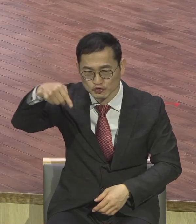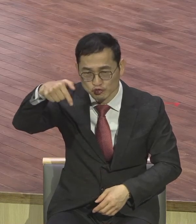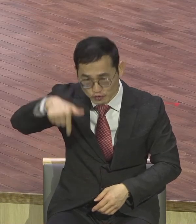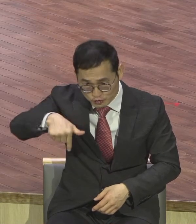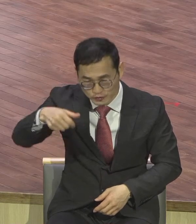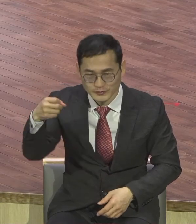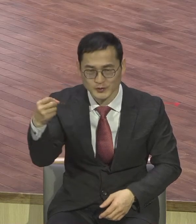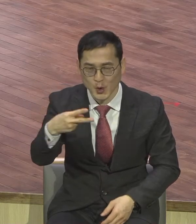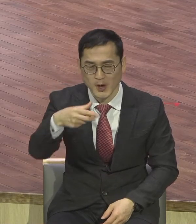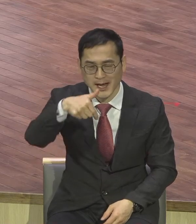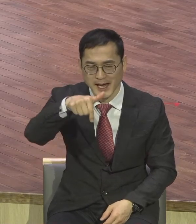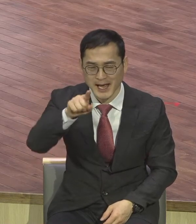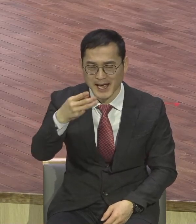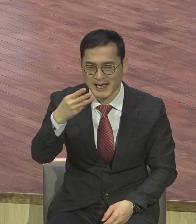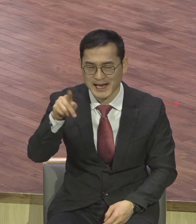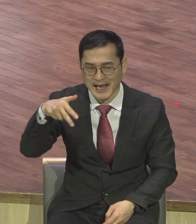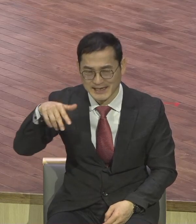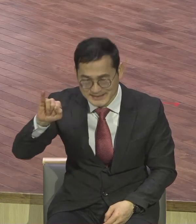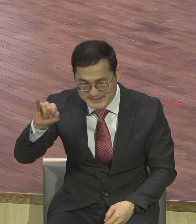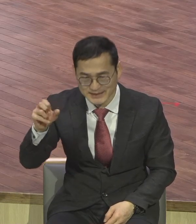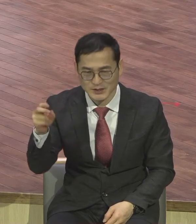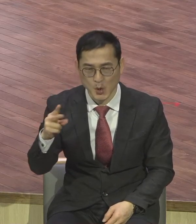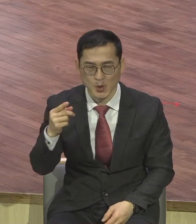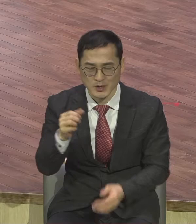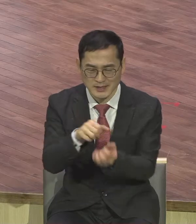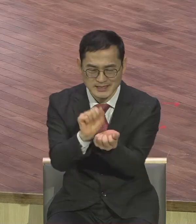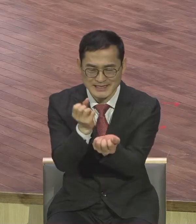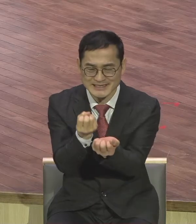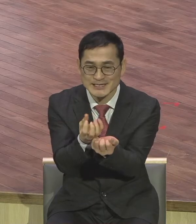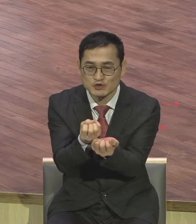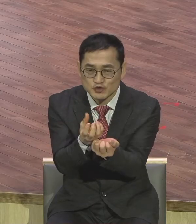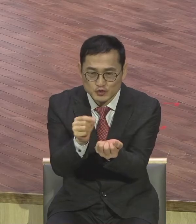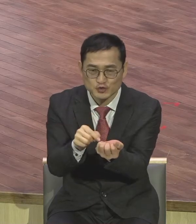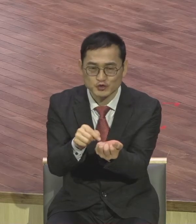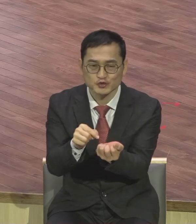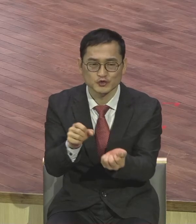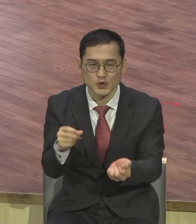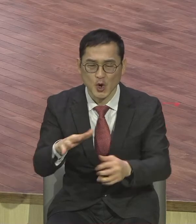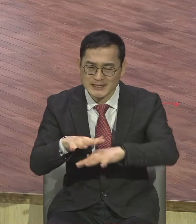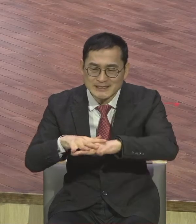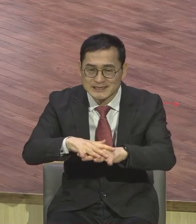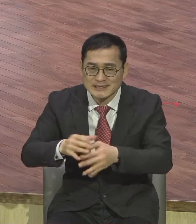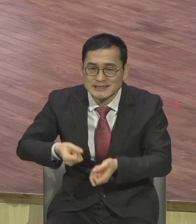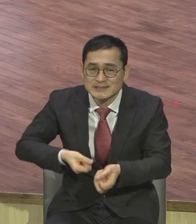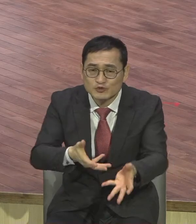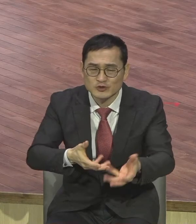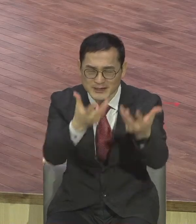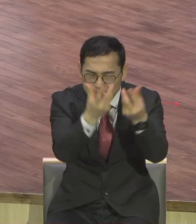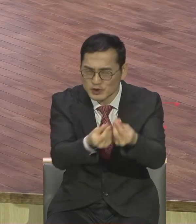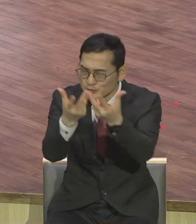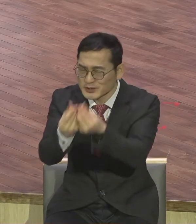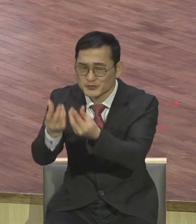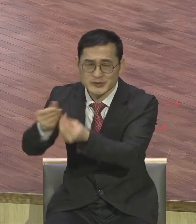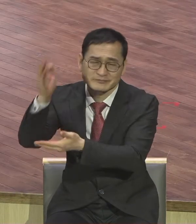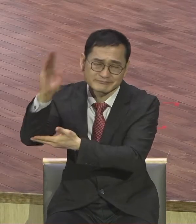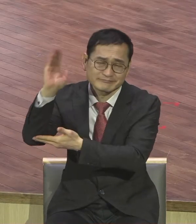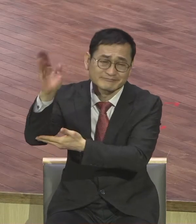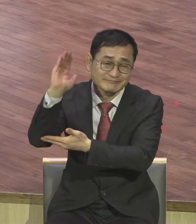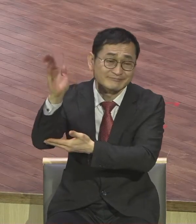진주비유 거물비유 이렇게 일곱 가지 비유를 말씀하신 후에 오늘 본문 보니까